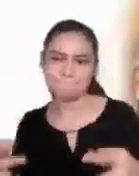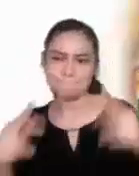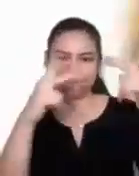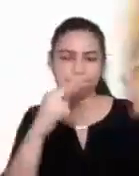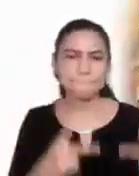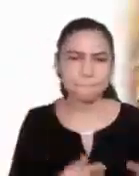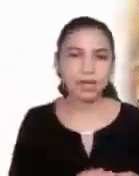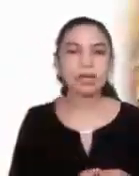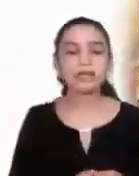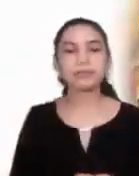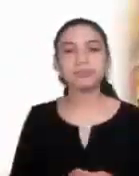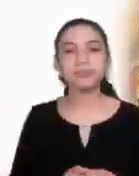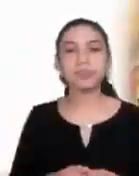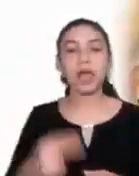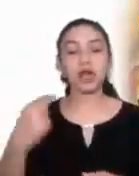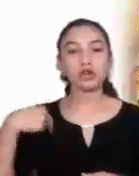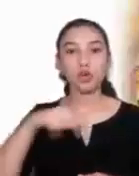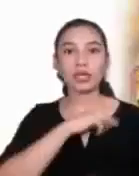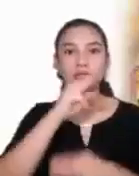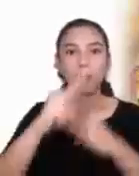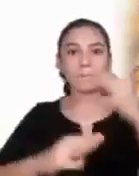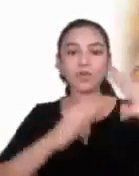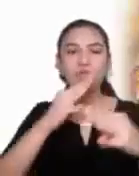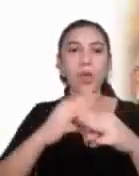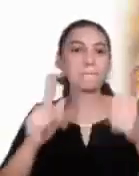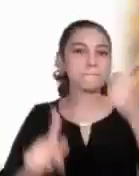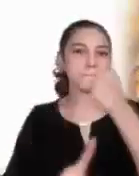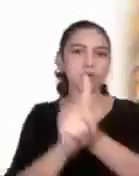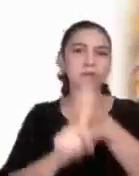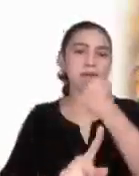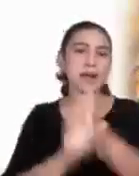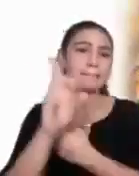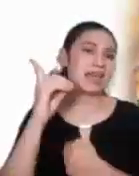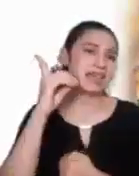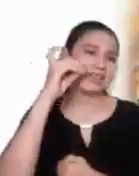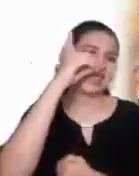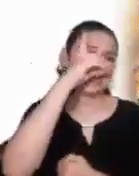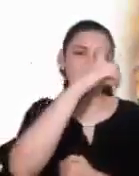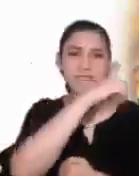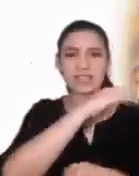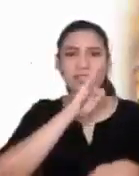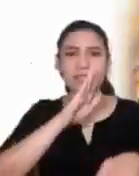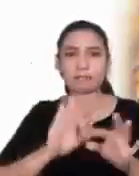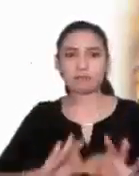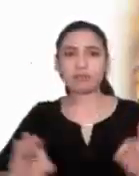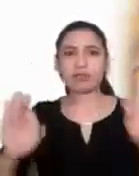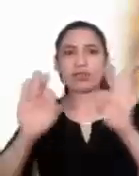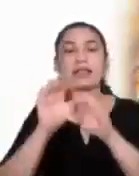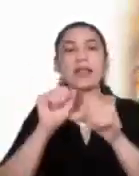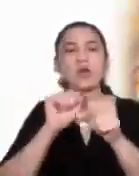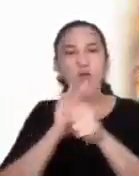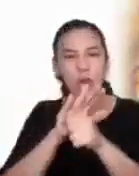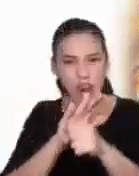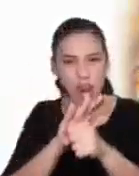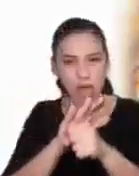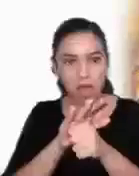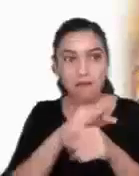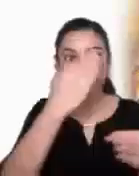El grave problema de nuestro mundo, como lo afirma el Papa Benedicto en su carta Caritas In Veritate,